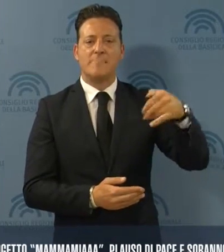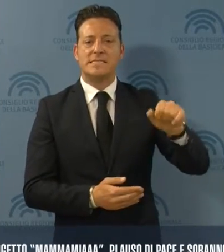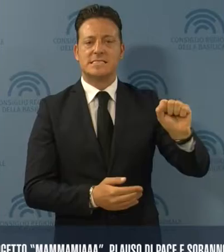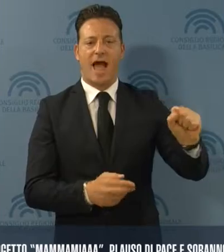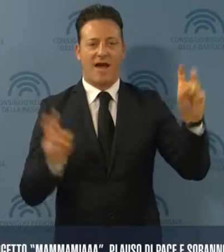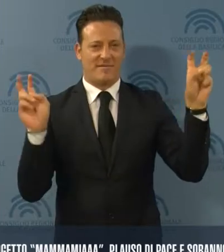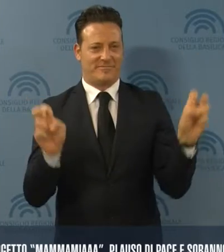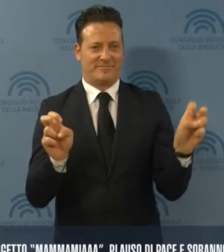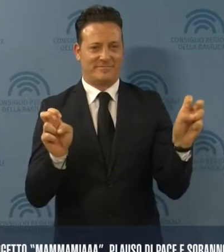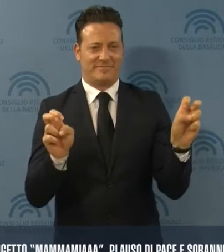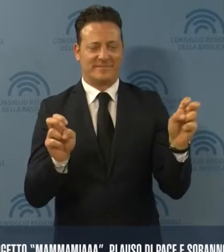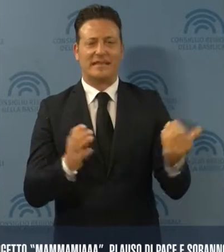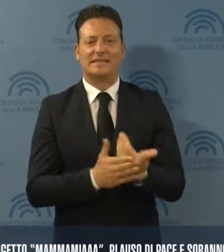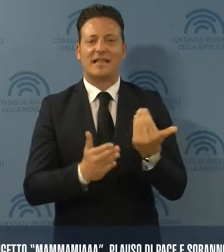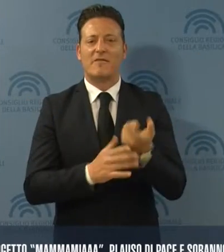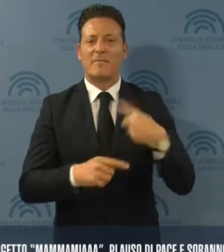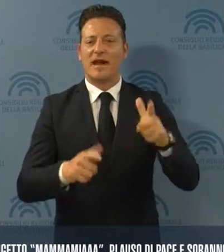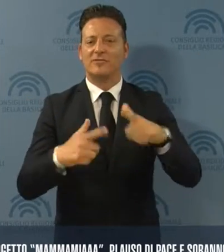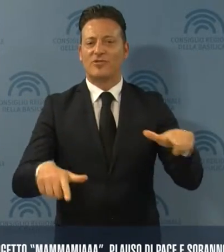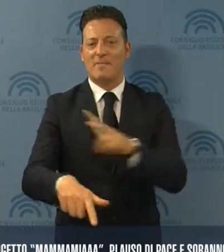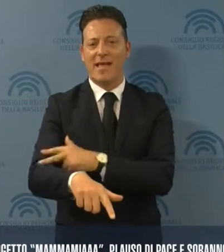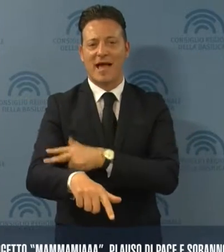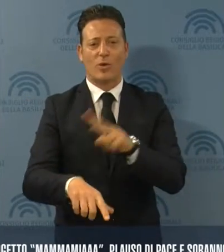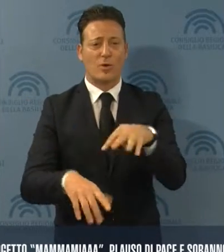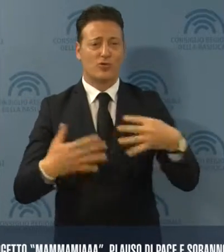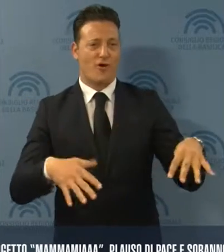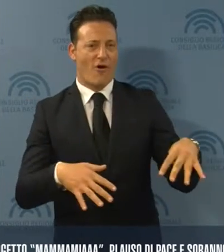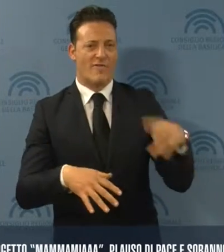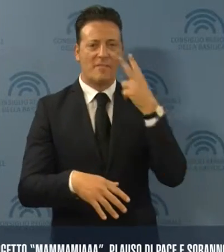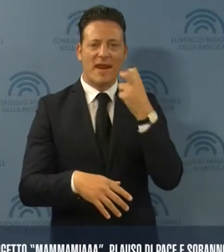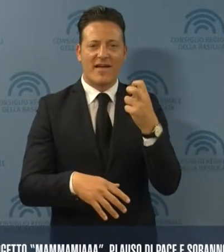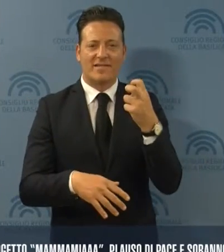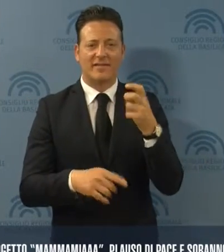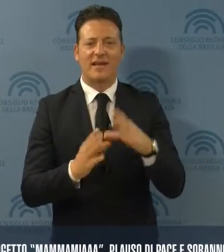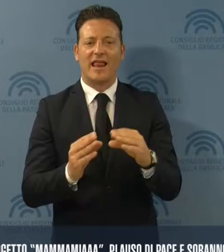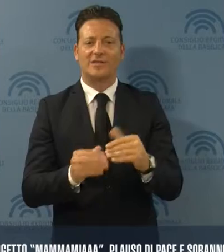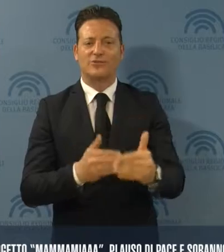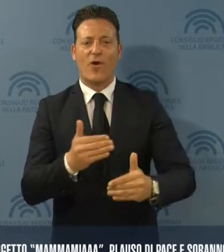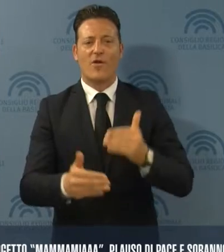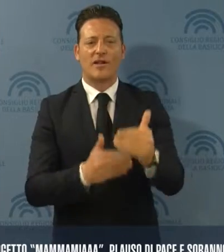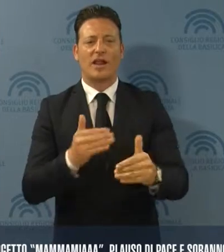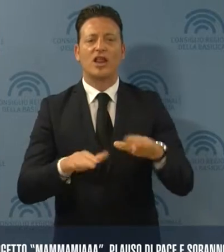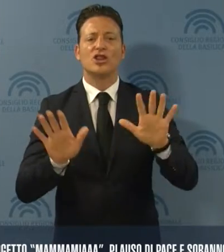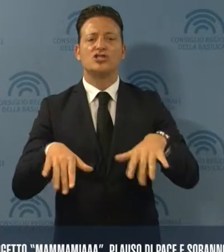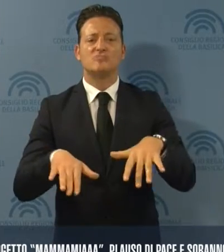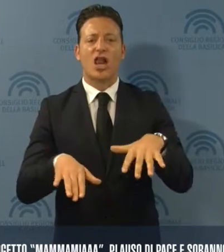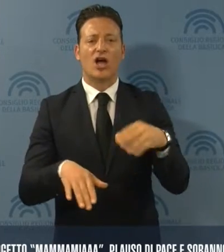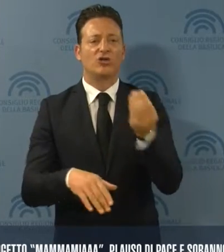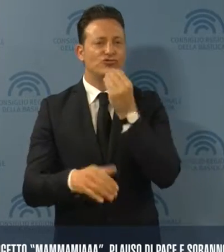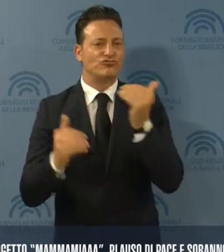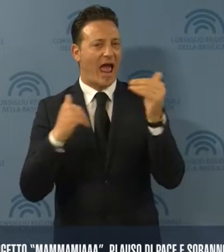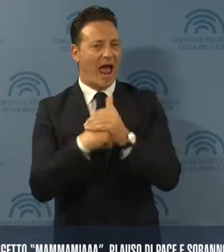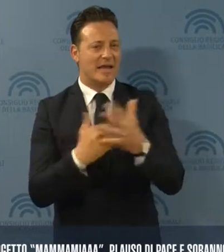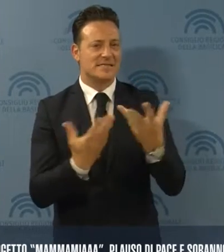che nell'ambito delle iniziative per Matera 2019, prevede la realizzazione di 10.000 cene